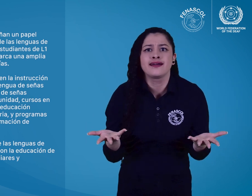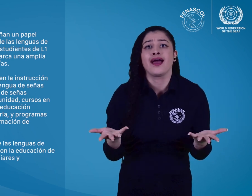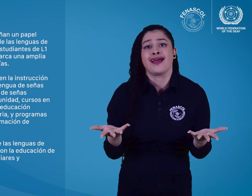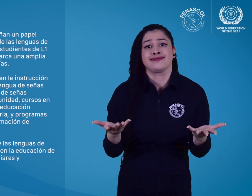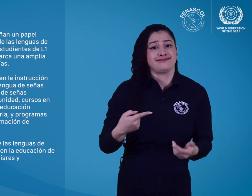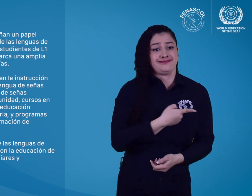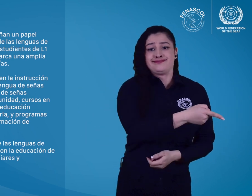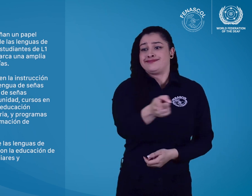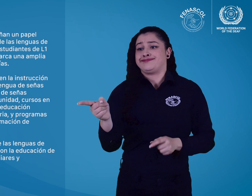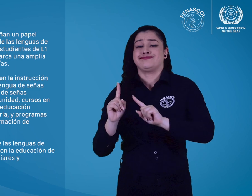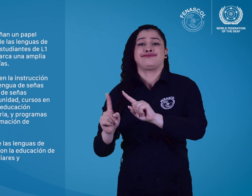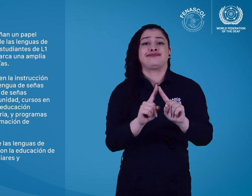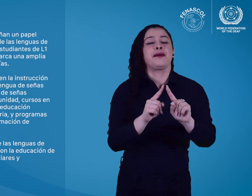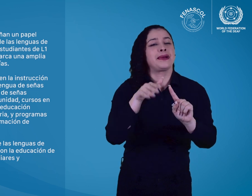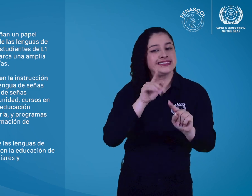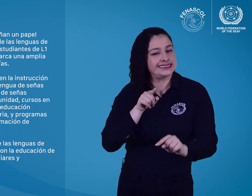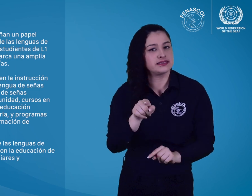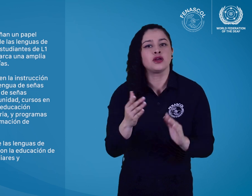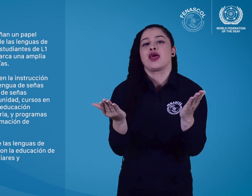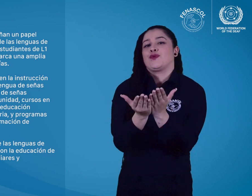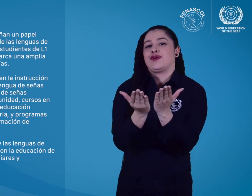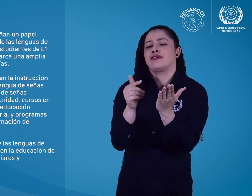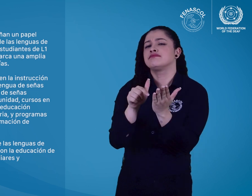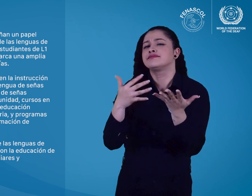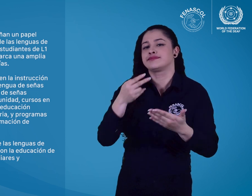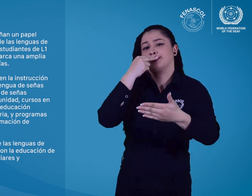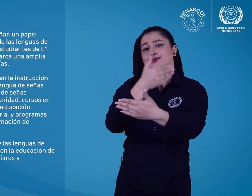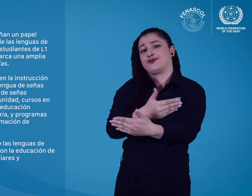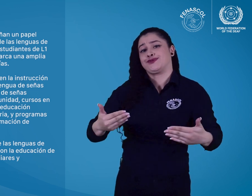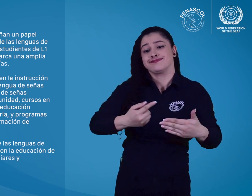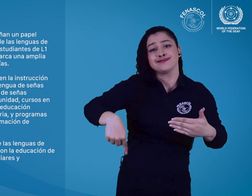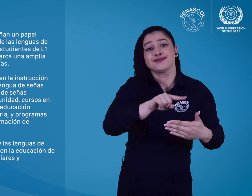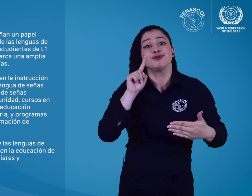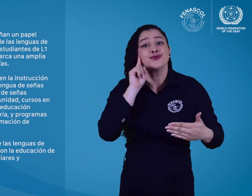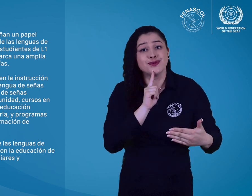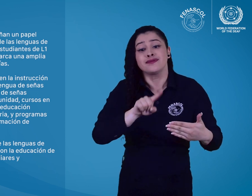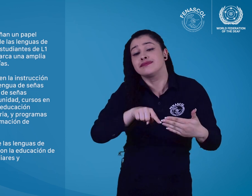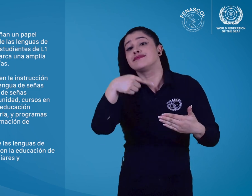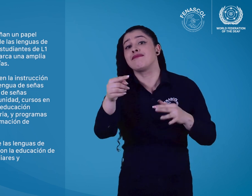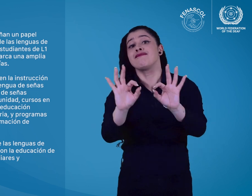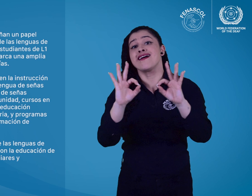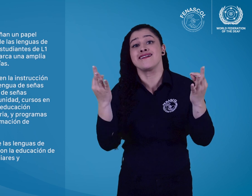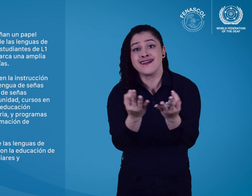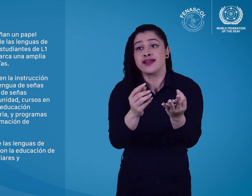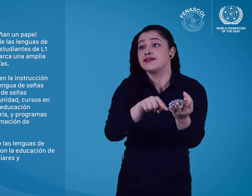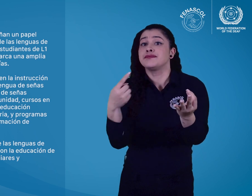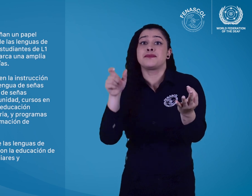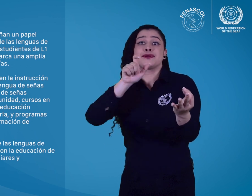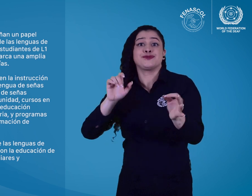Cabe destacar la enseñanza de las lenguas de señas nacionales en relación con la educación